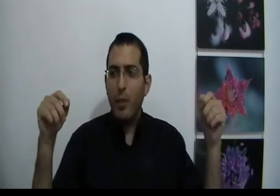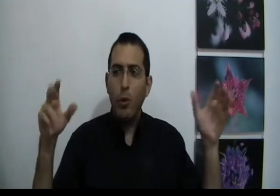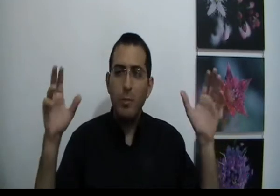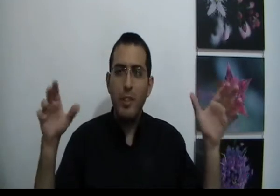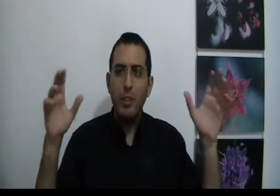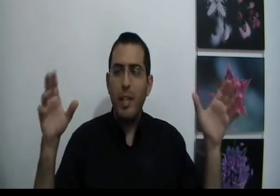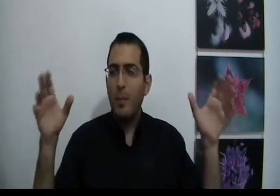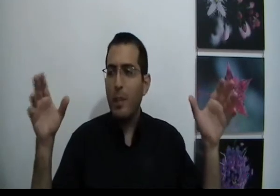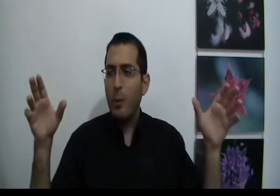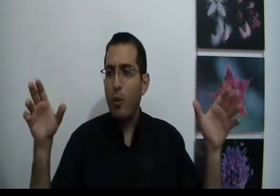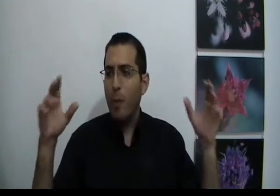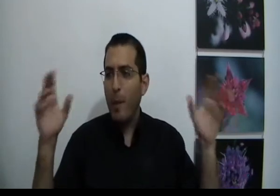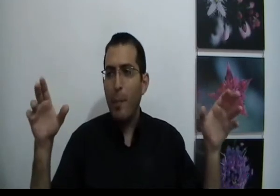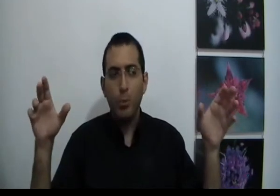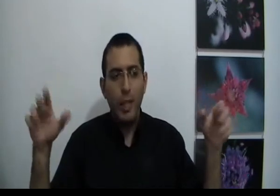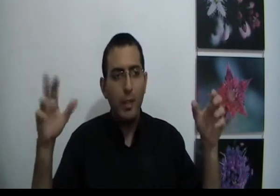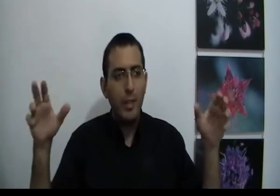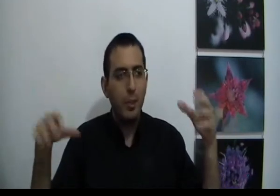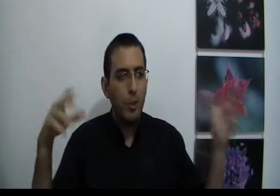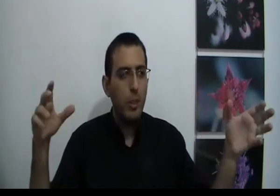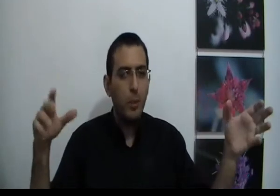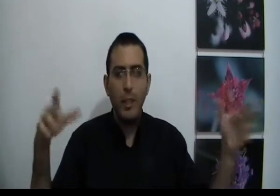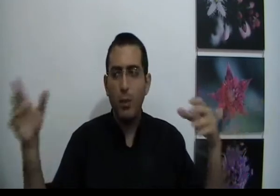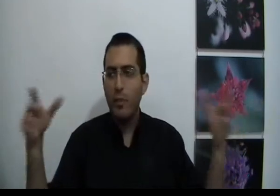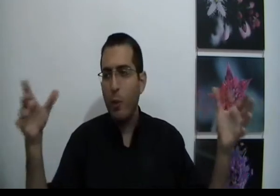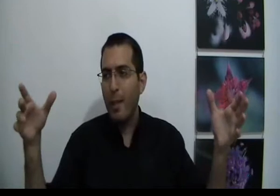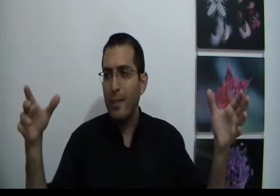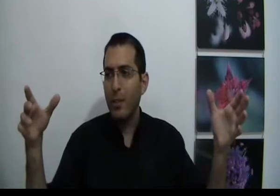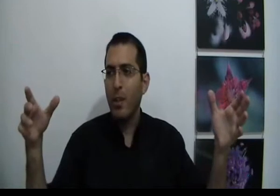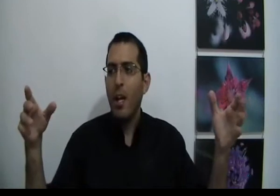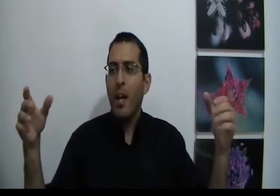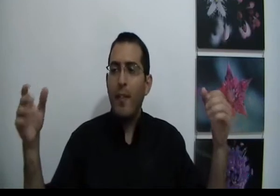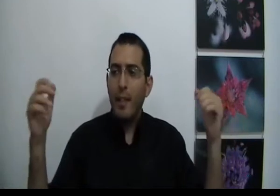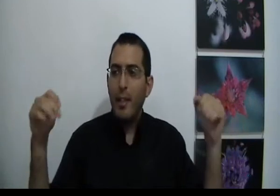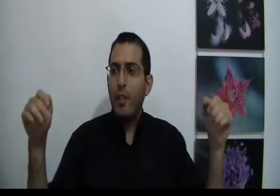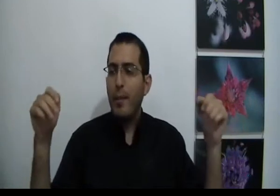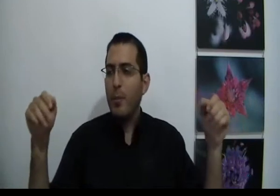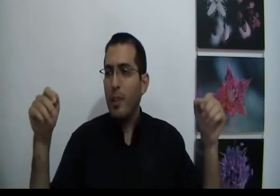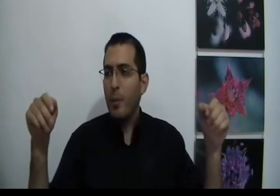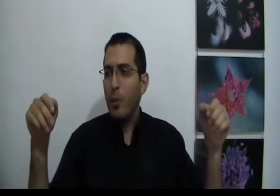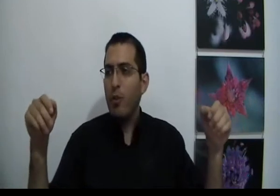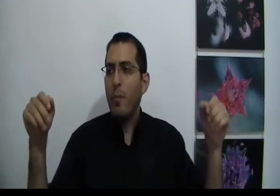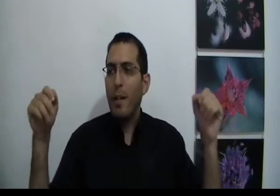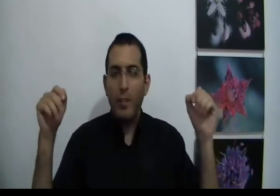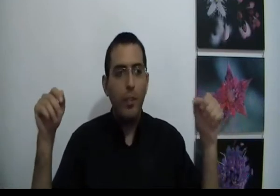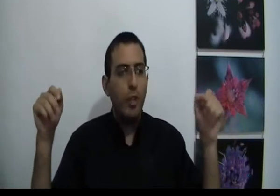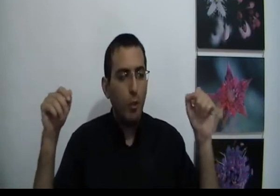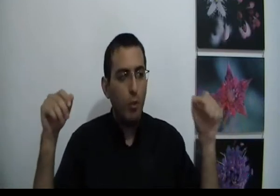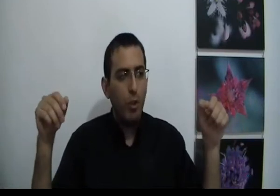חוץ מזה שצריך להתמודד עם הקושי ברמה הפשוטה, יש לך איזה קושי תתמודדת או תבדוק מה לעשות אבל על ידי שהאדם מתמודד עם הקושי בהבנה של הכל טוב